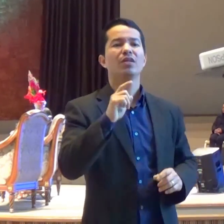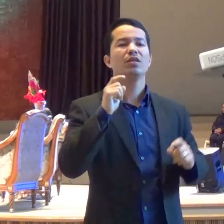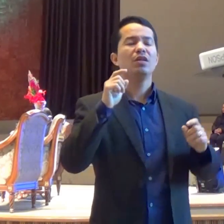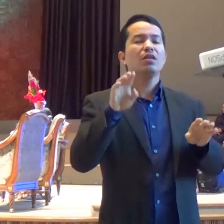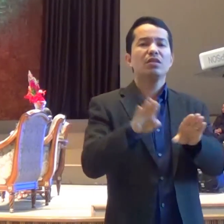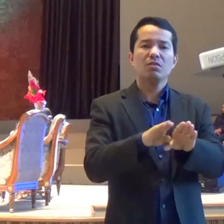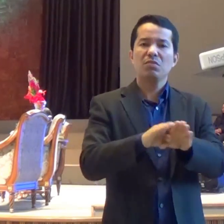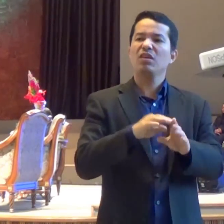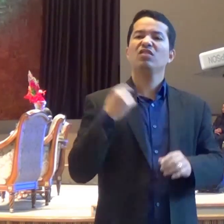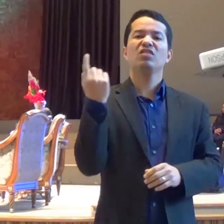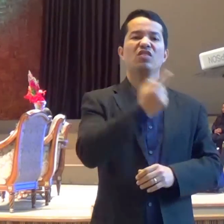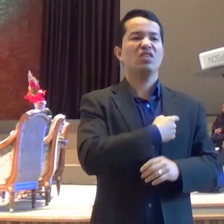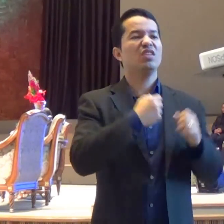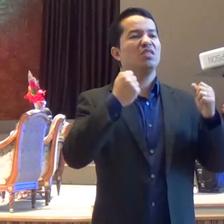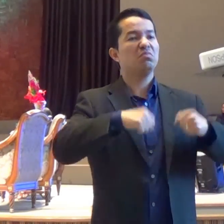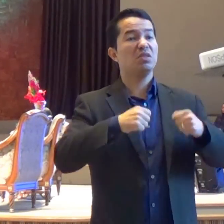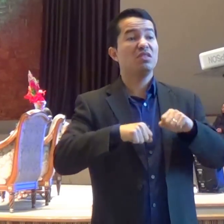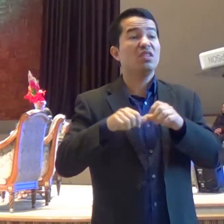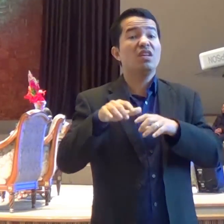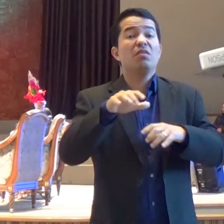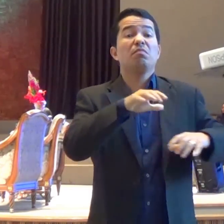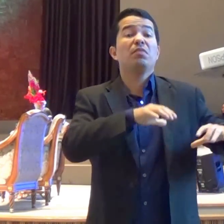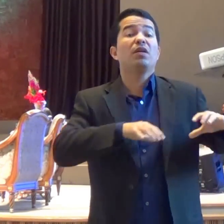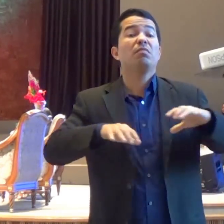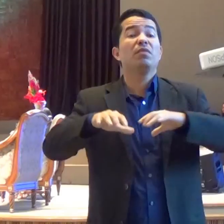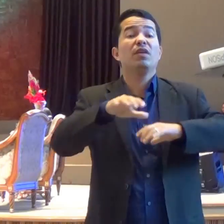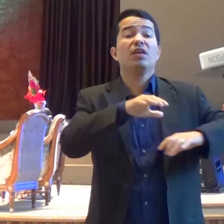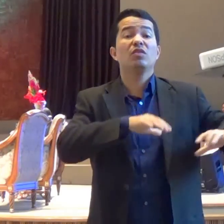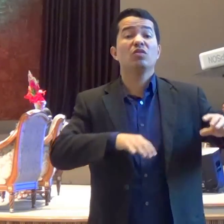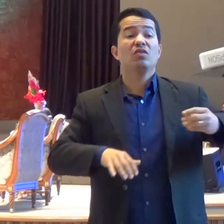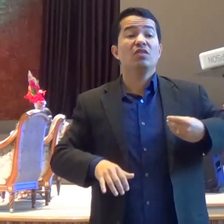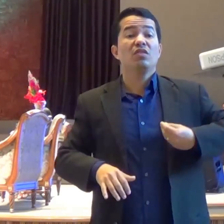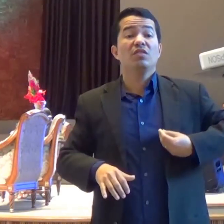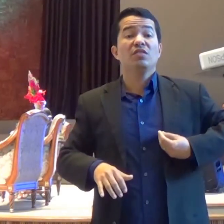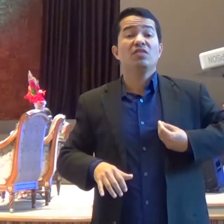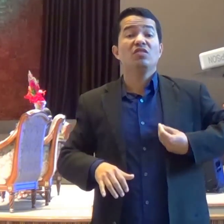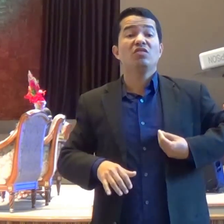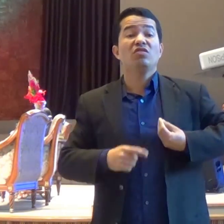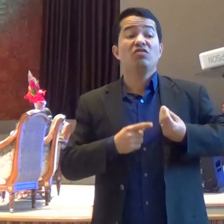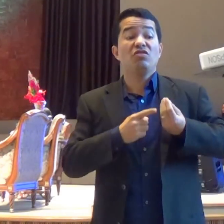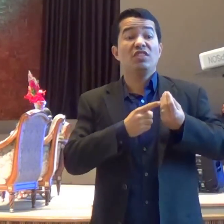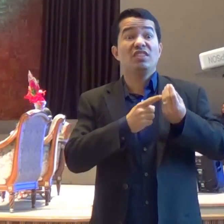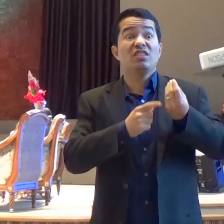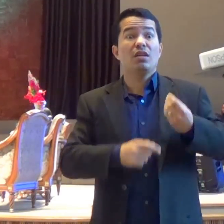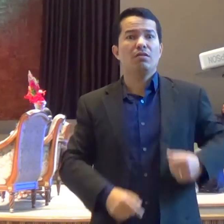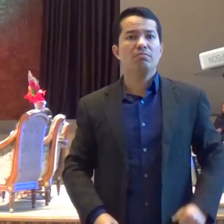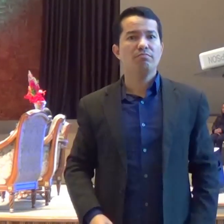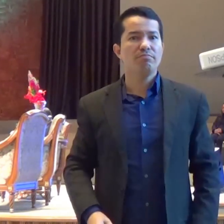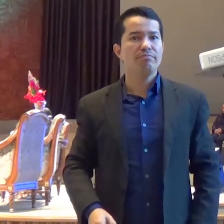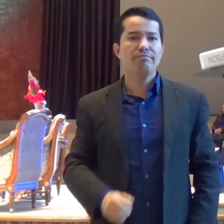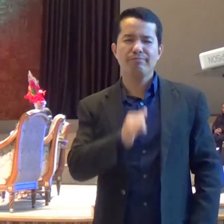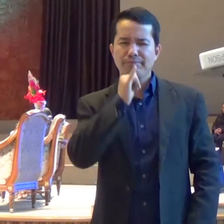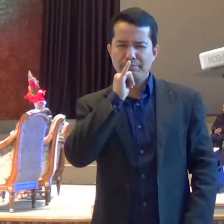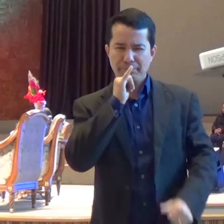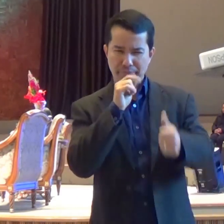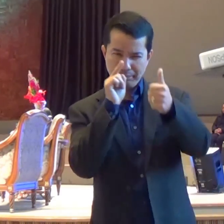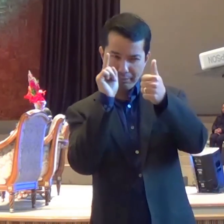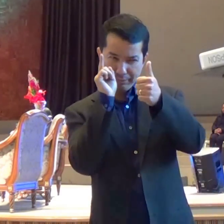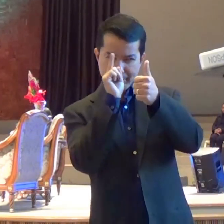precisa Para celebrar a ceia do Senhor Primeiro preparo Que todos nós precisamos Para